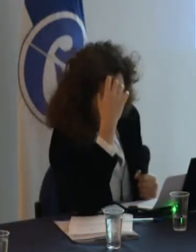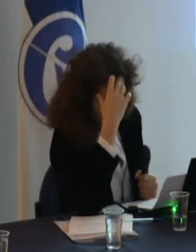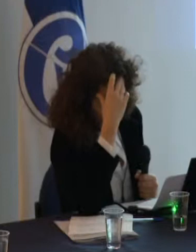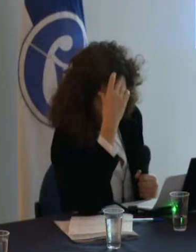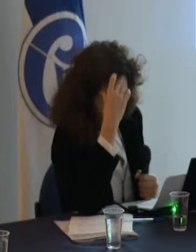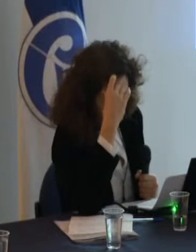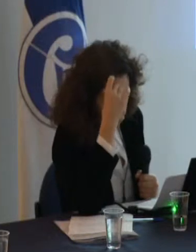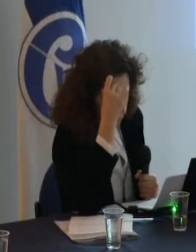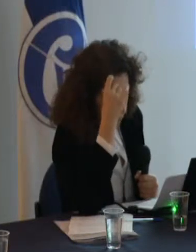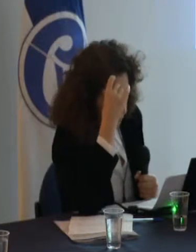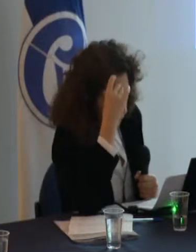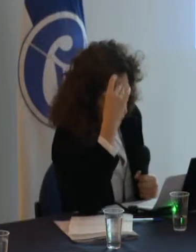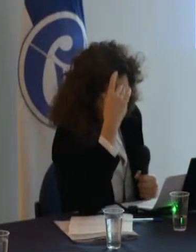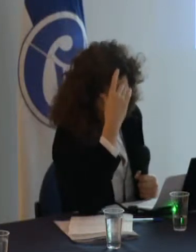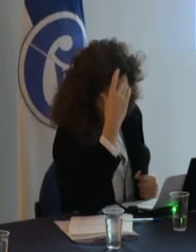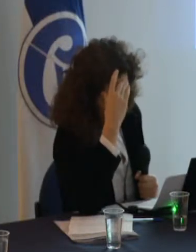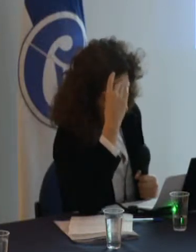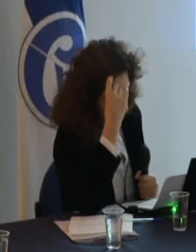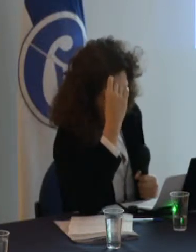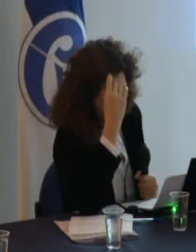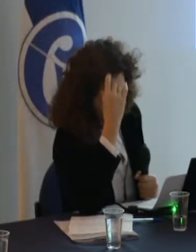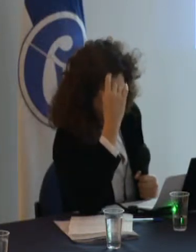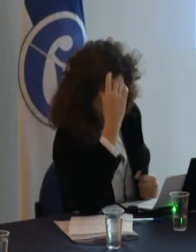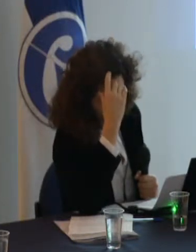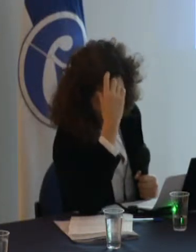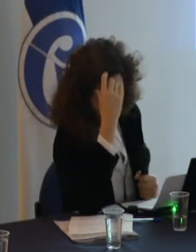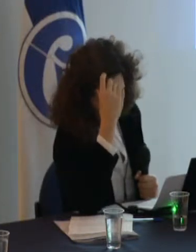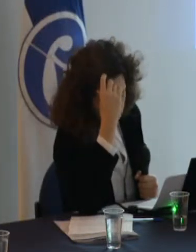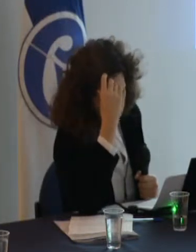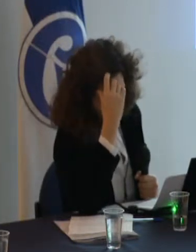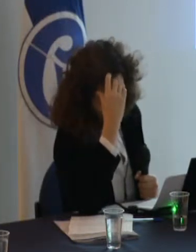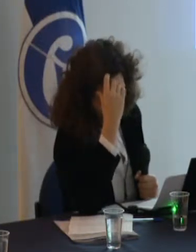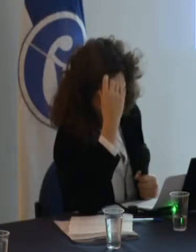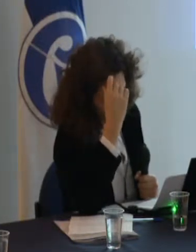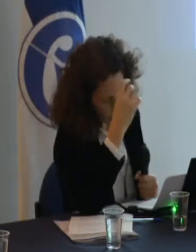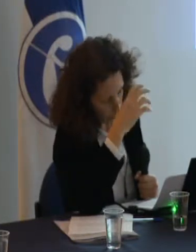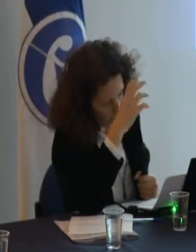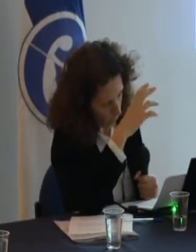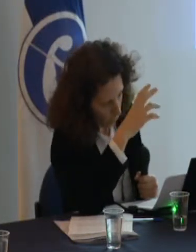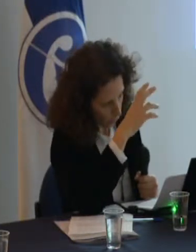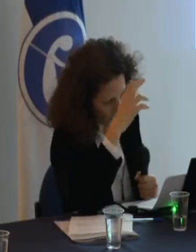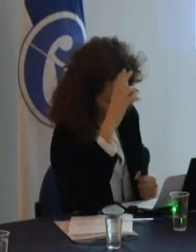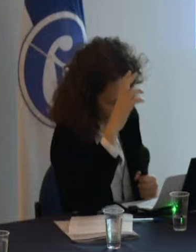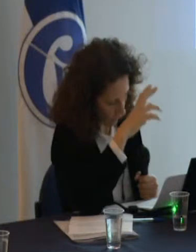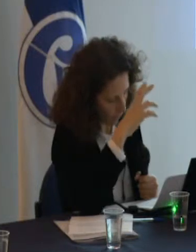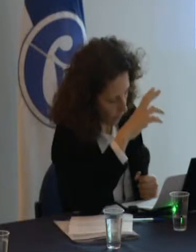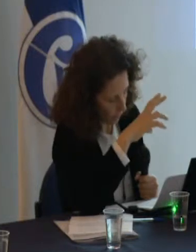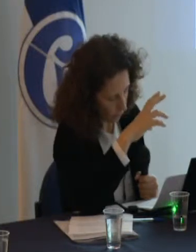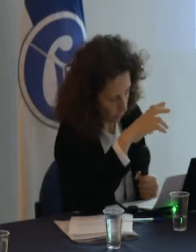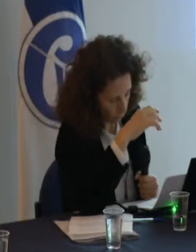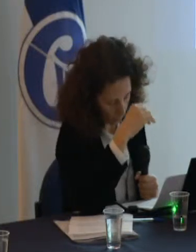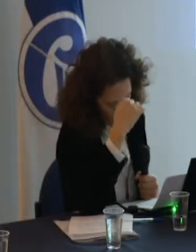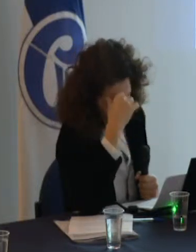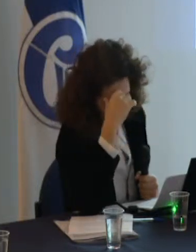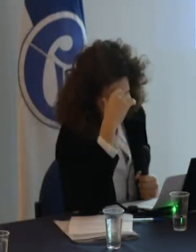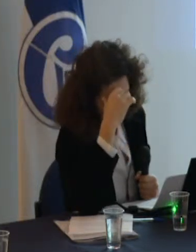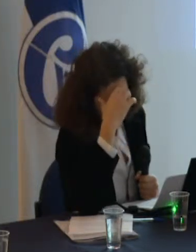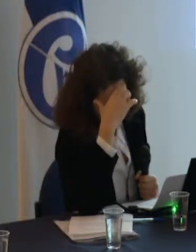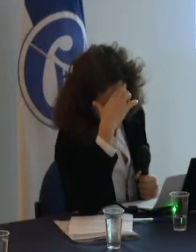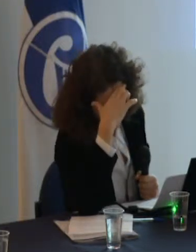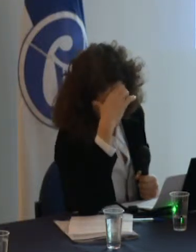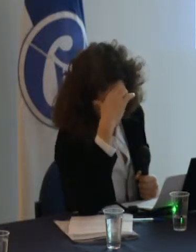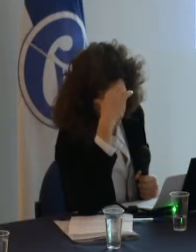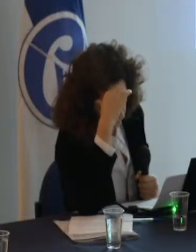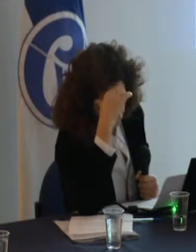de la igualdad que conforman la política educativa fundacional del estado podemos señalar estos